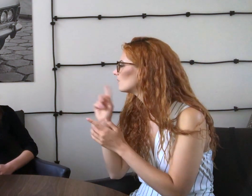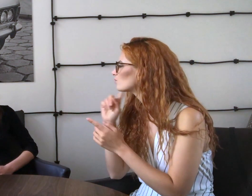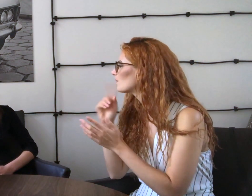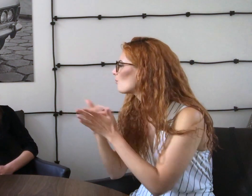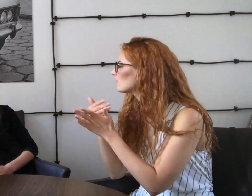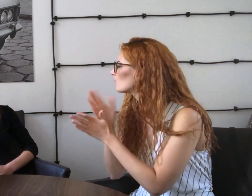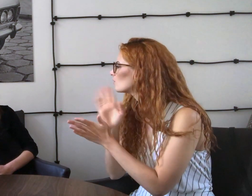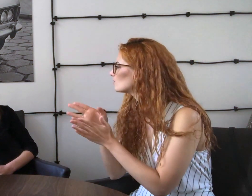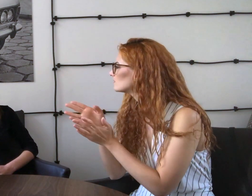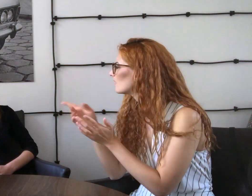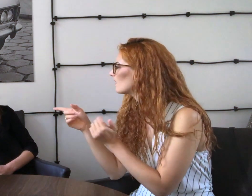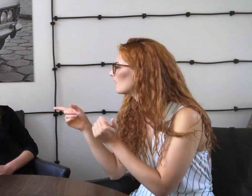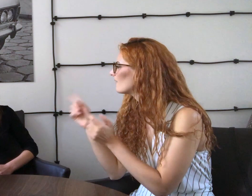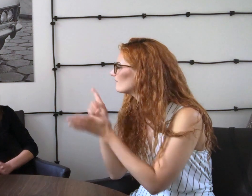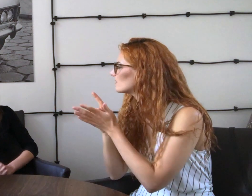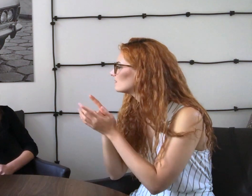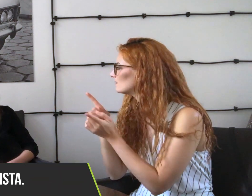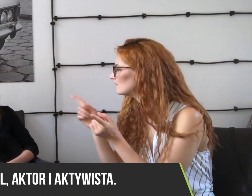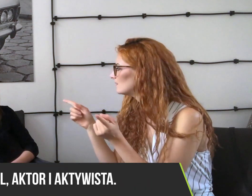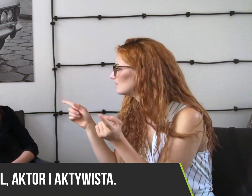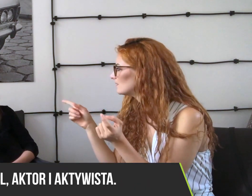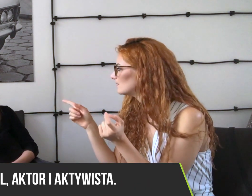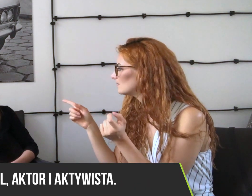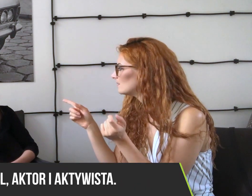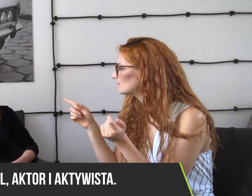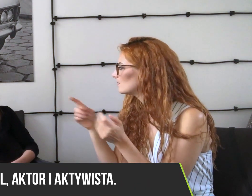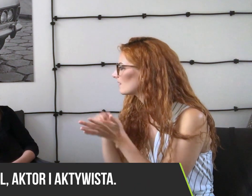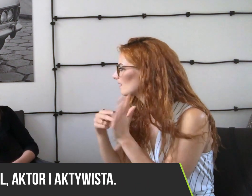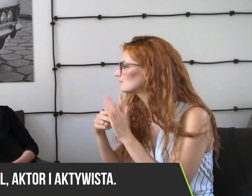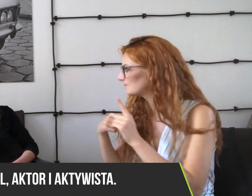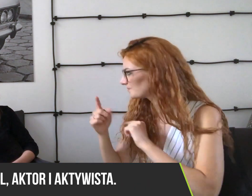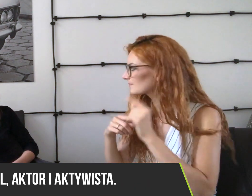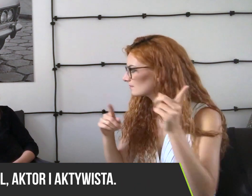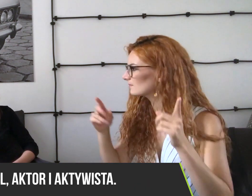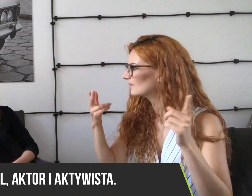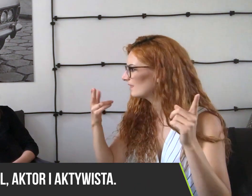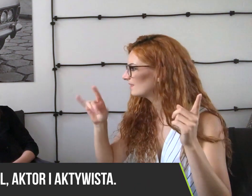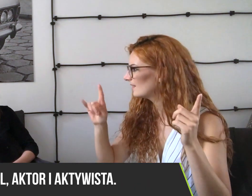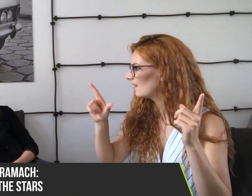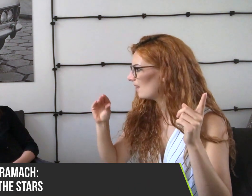To jest ach, ten model, który wygrał top model i taniec z gwiazdami w Stanach.